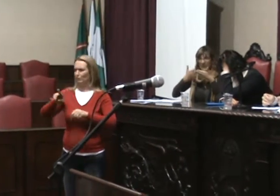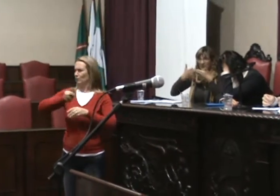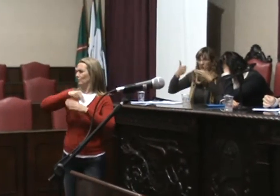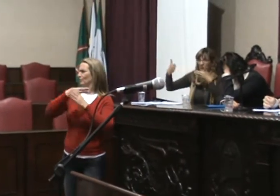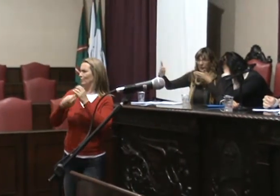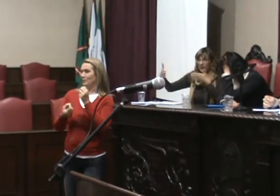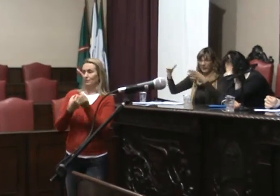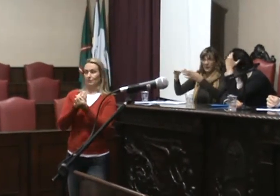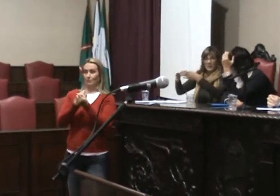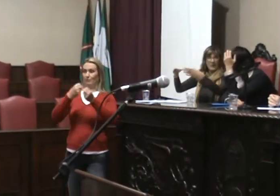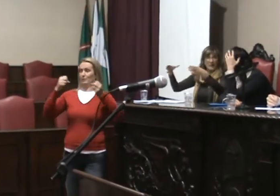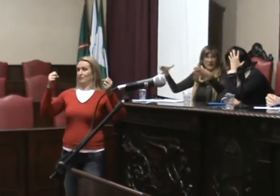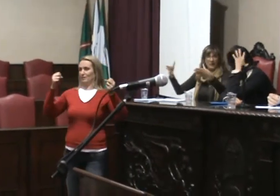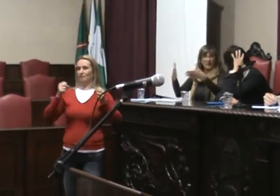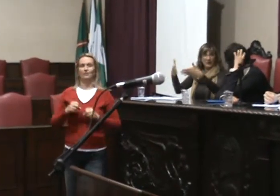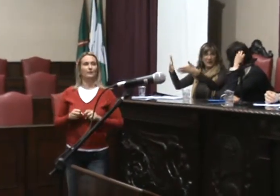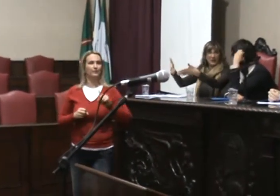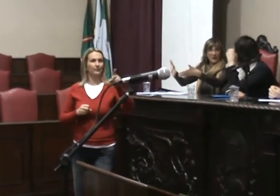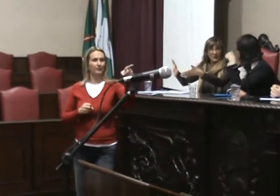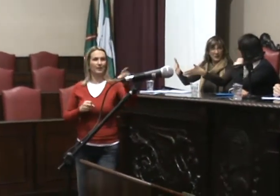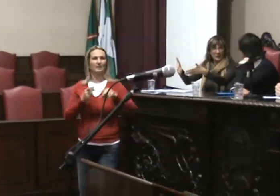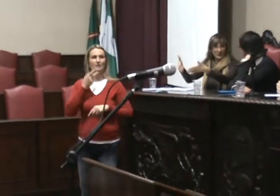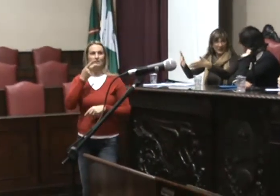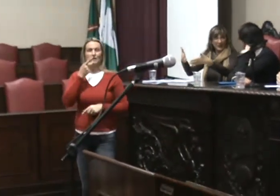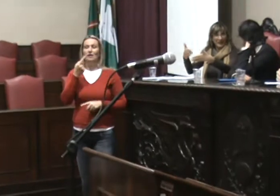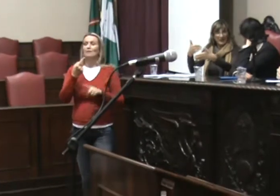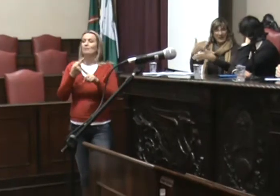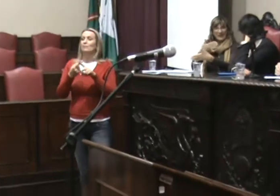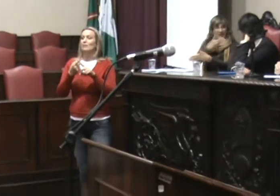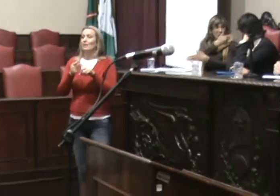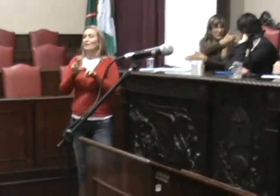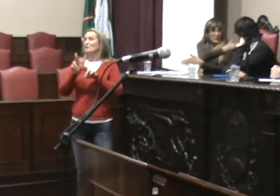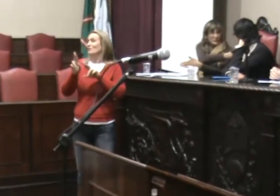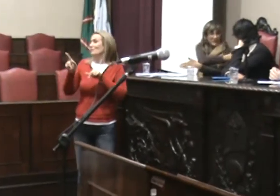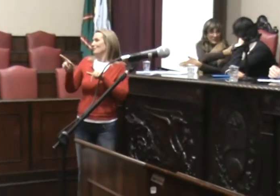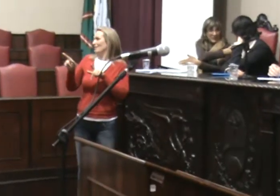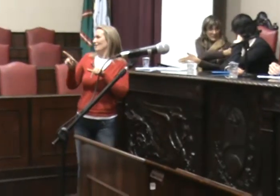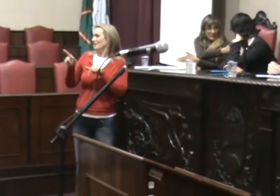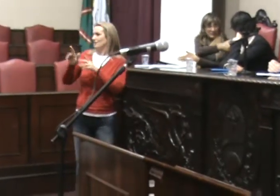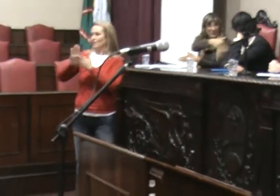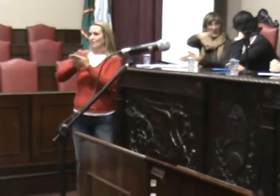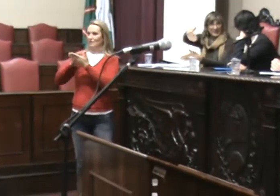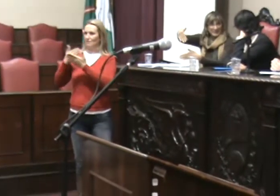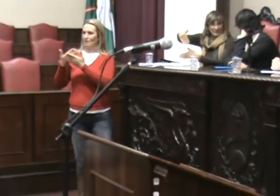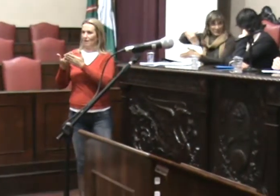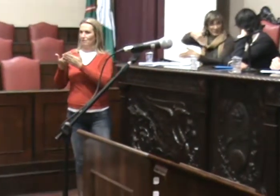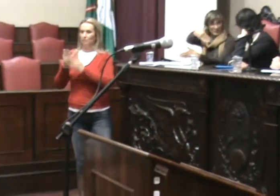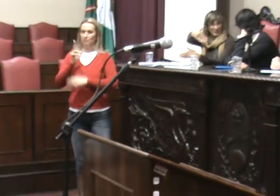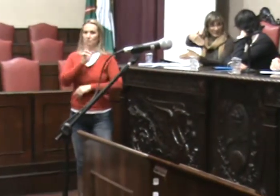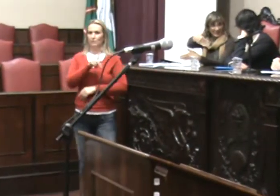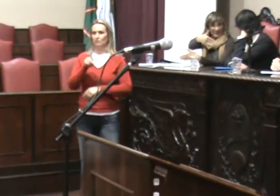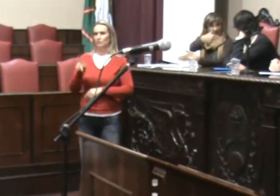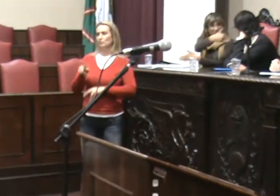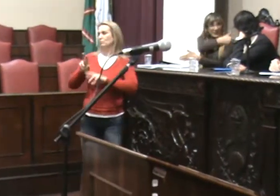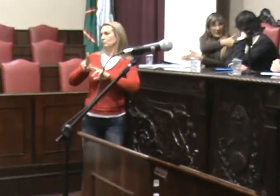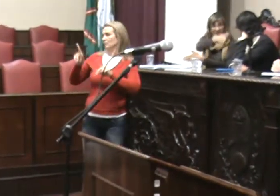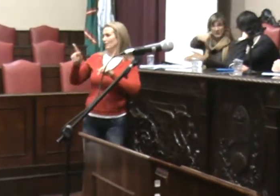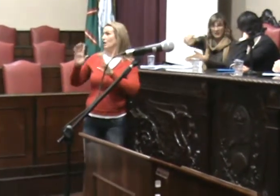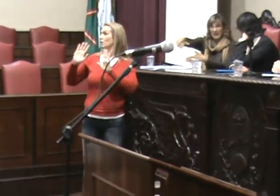Justo porque as profissões são diversas. Foi recentemente reconhecida a profissão de Libras. E